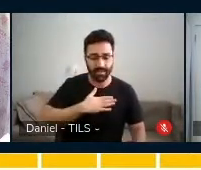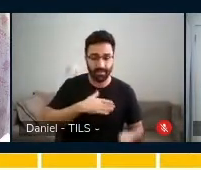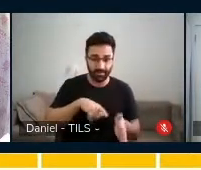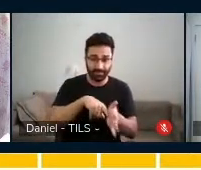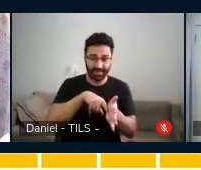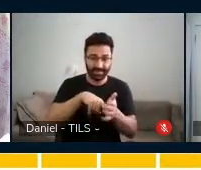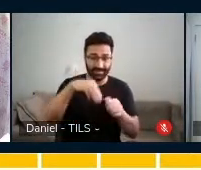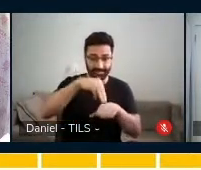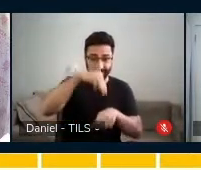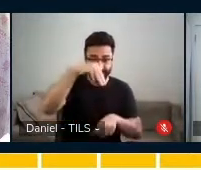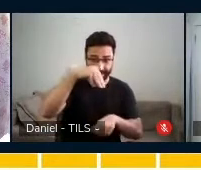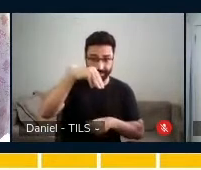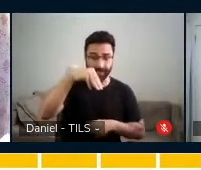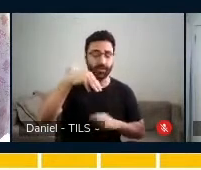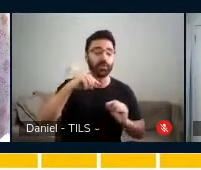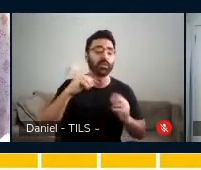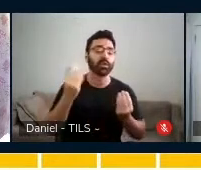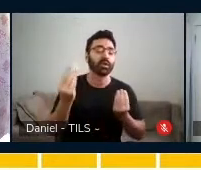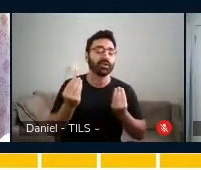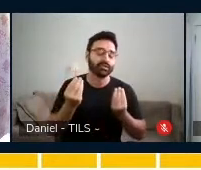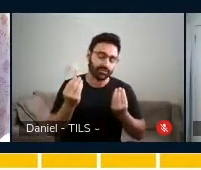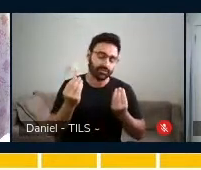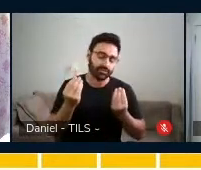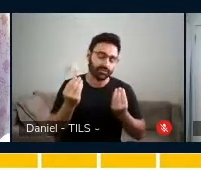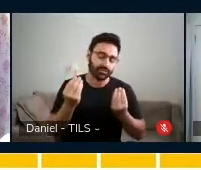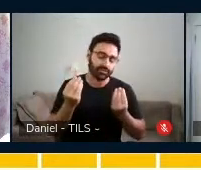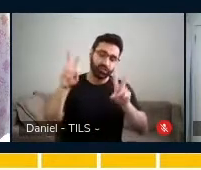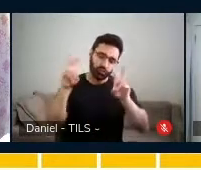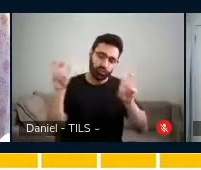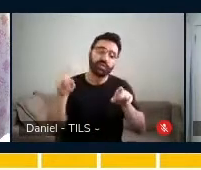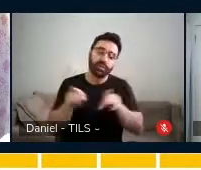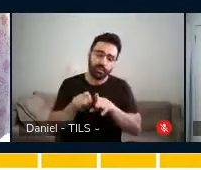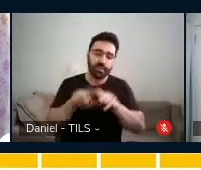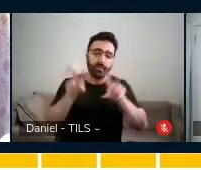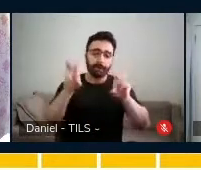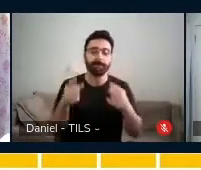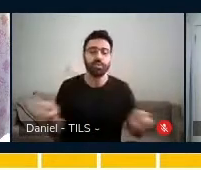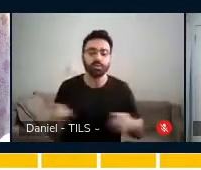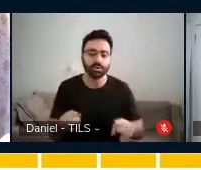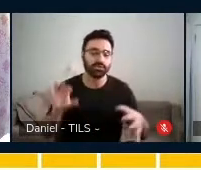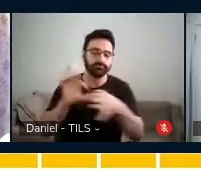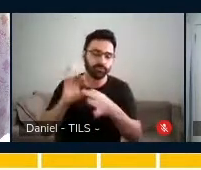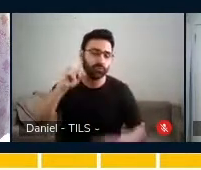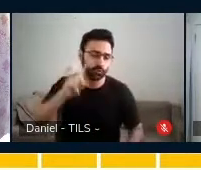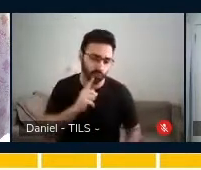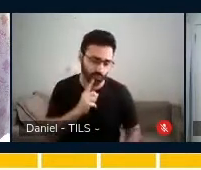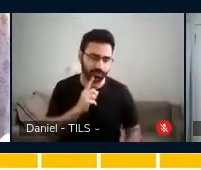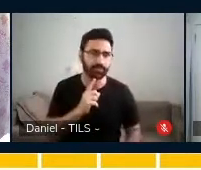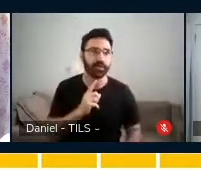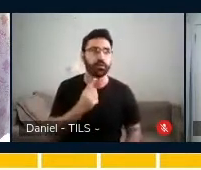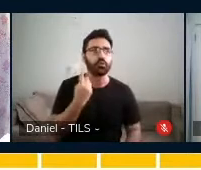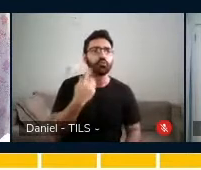dos modos de vivenciar a musicalidade da pessoa surda. E um dos modos